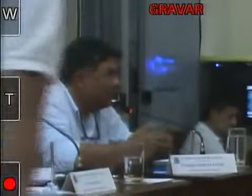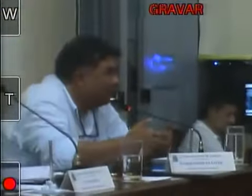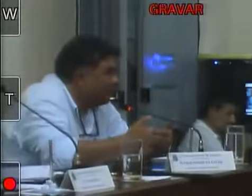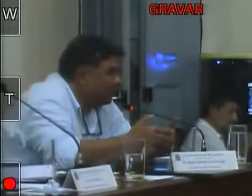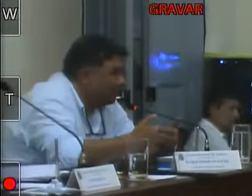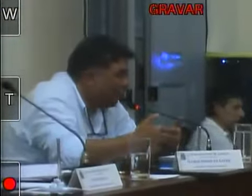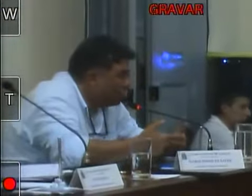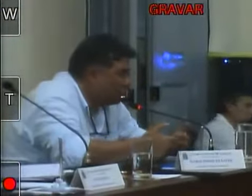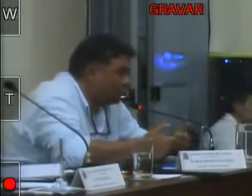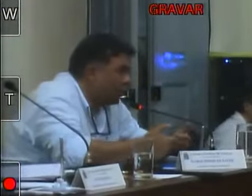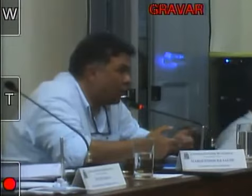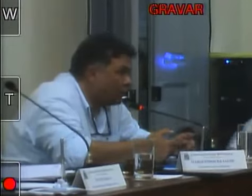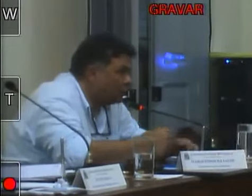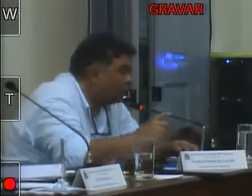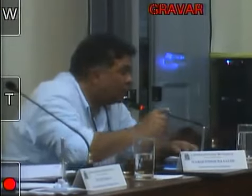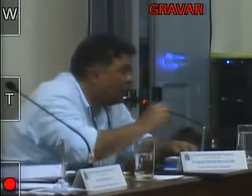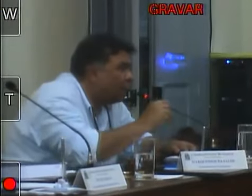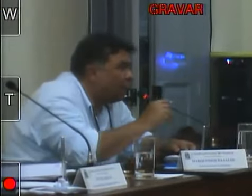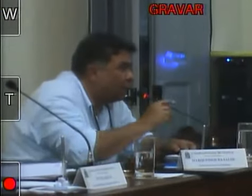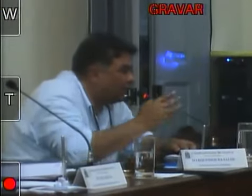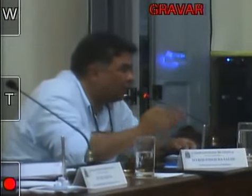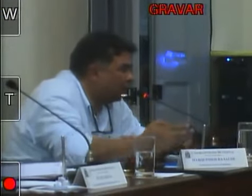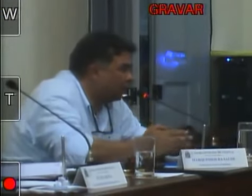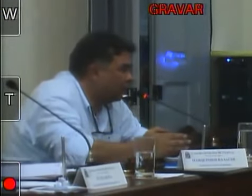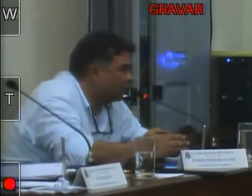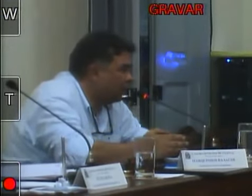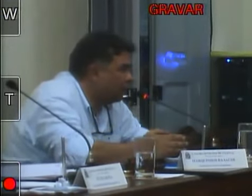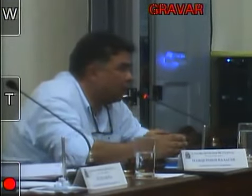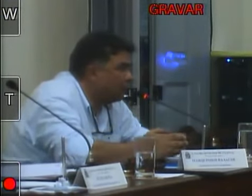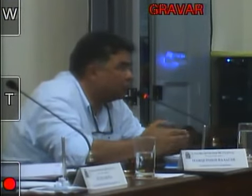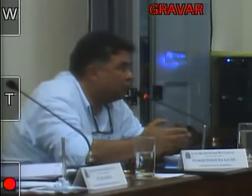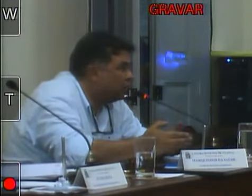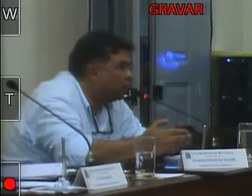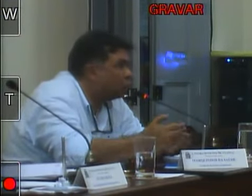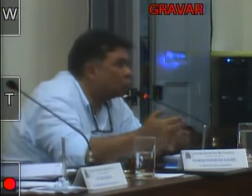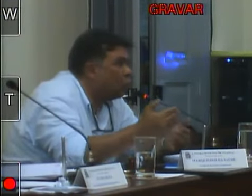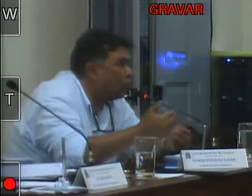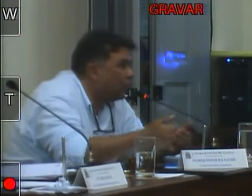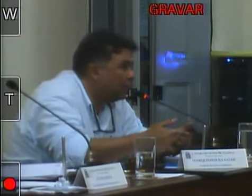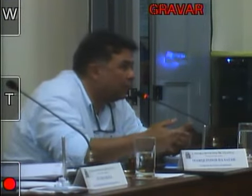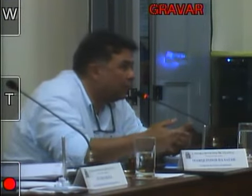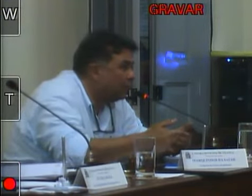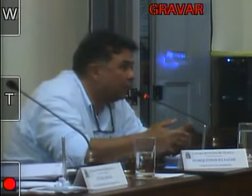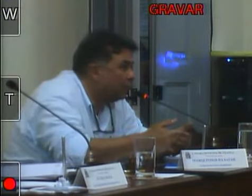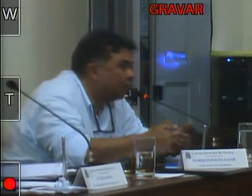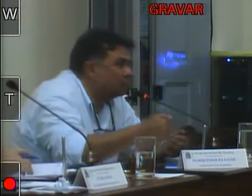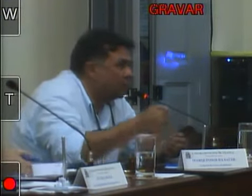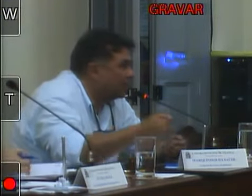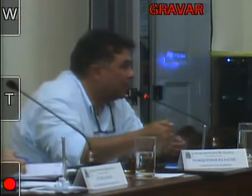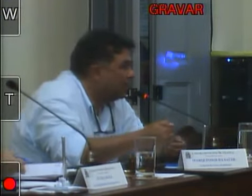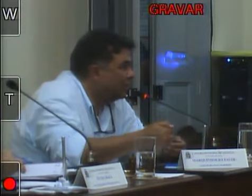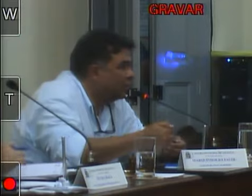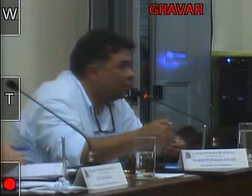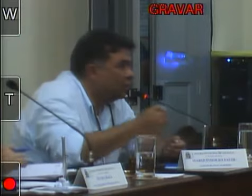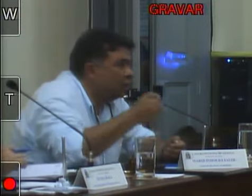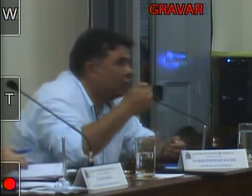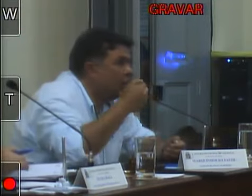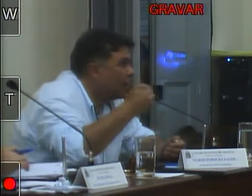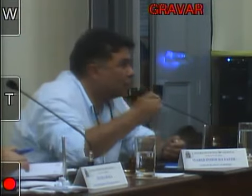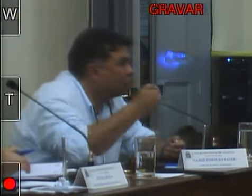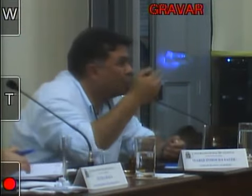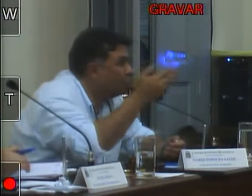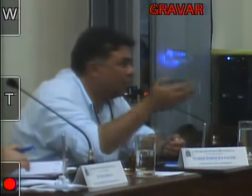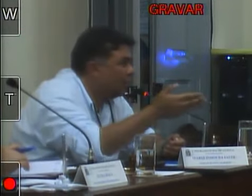constitucional isso e está ofendendo a vereadora Michele não é possível descumprindo ou seja de